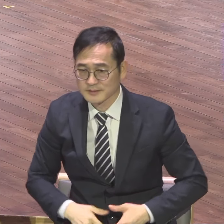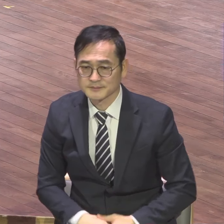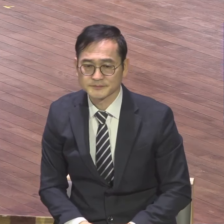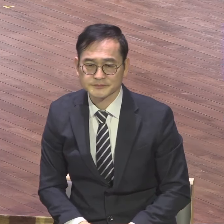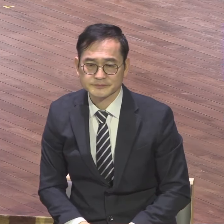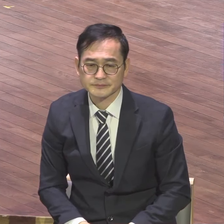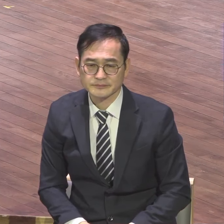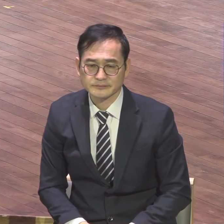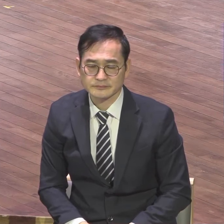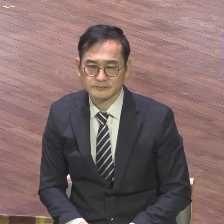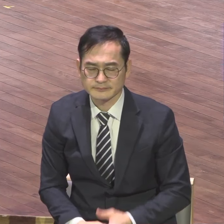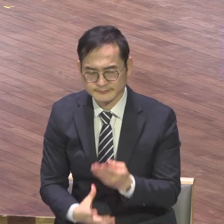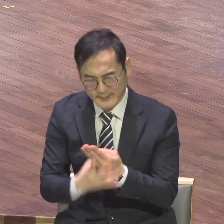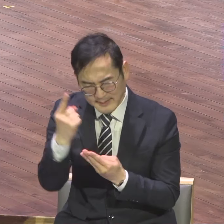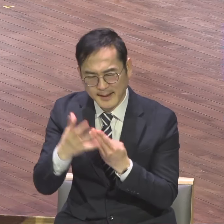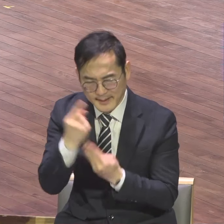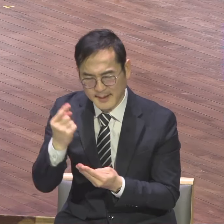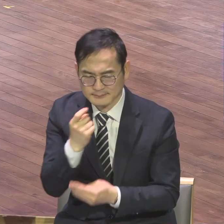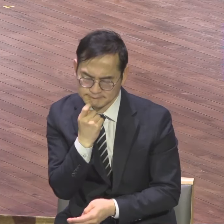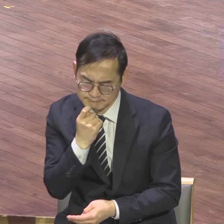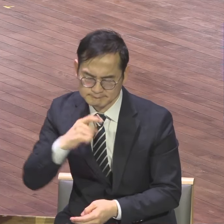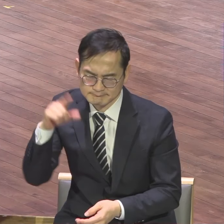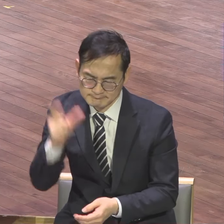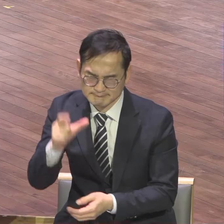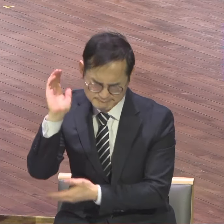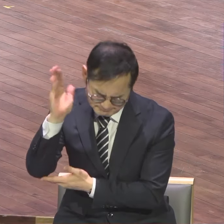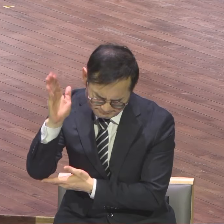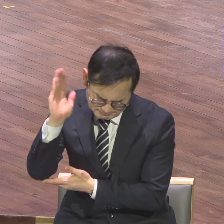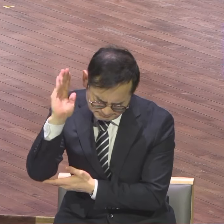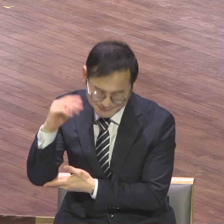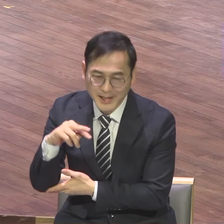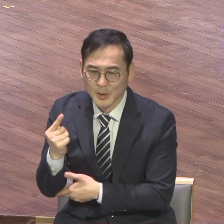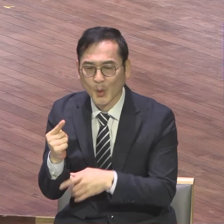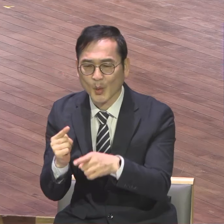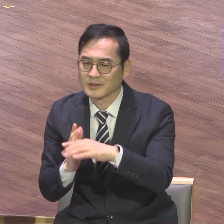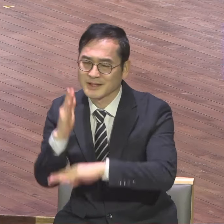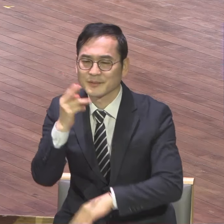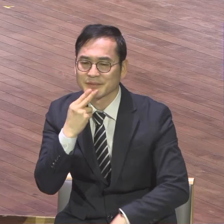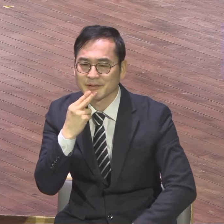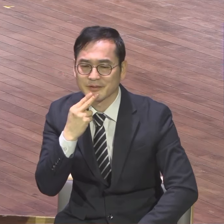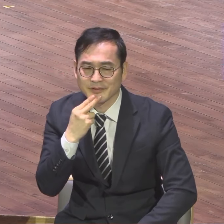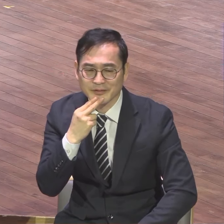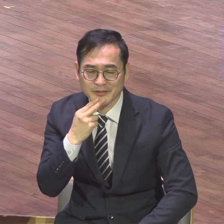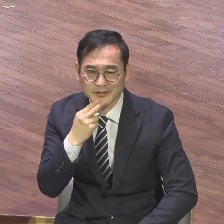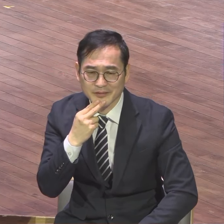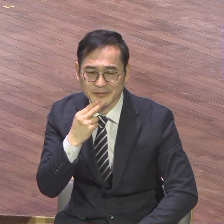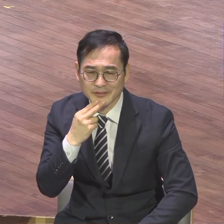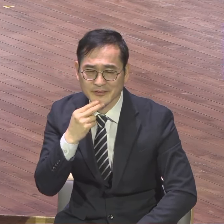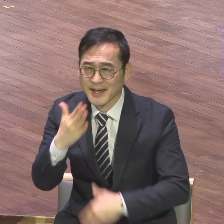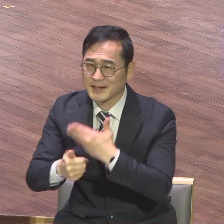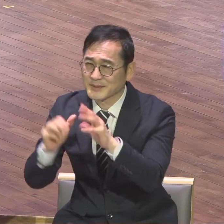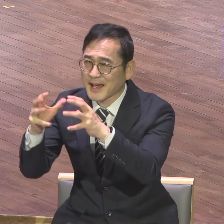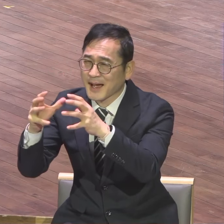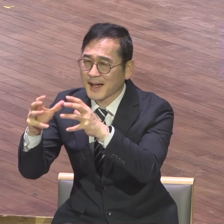강조해도 지나치지 않을 정도로 하나님 나라 확장의 영적